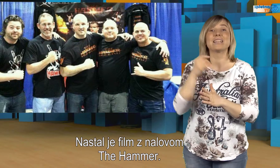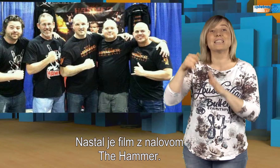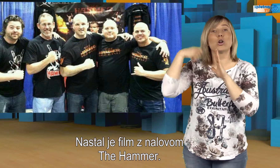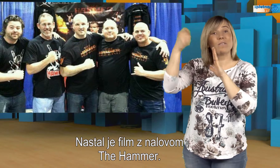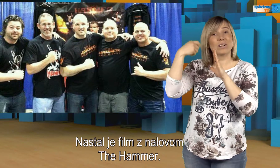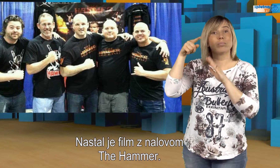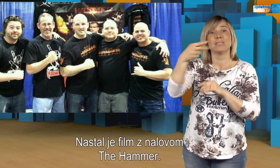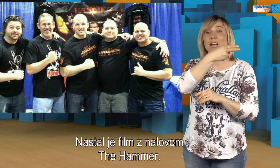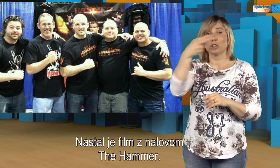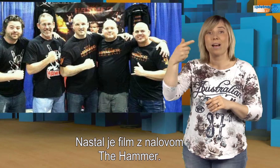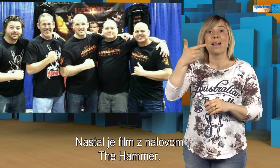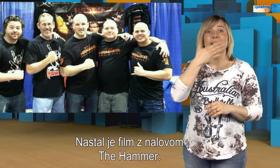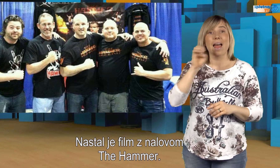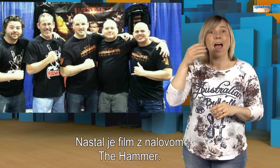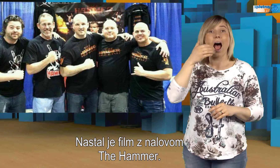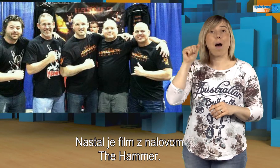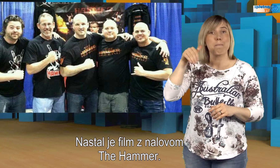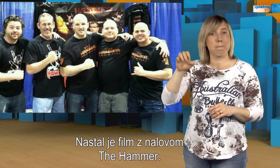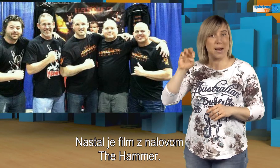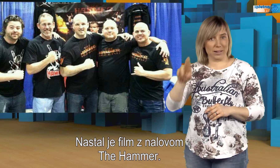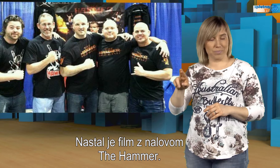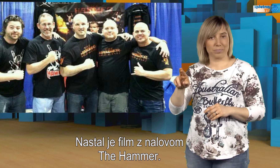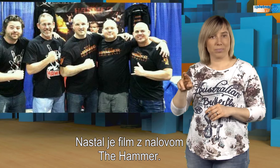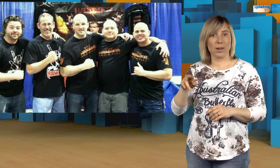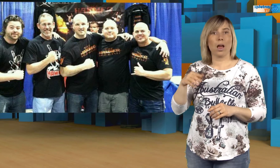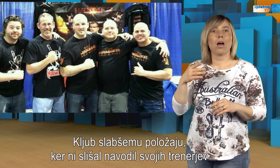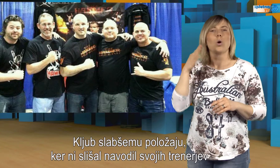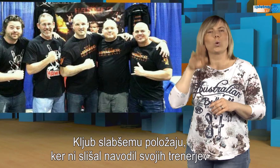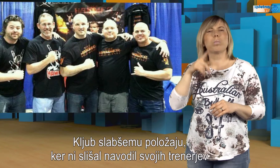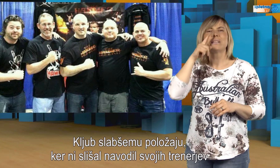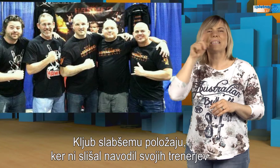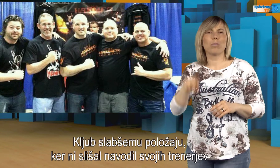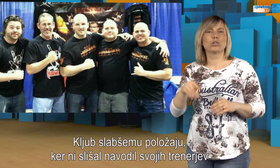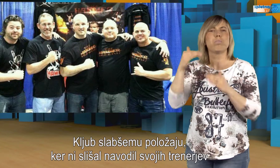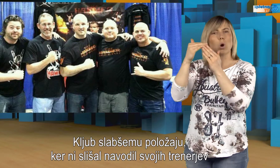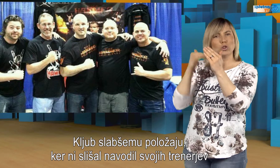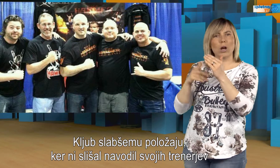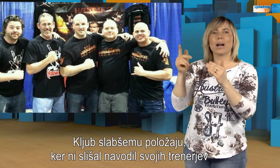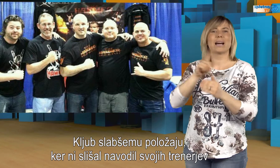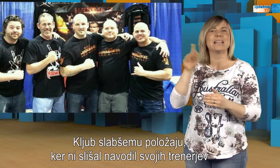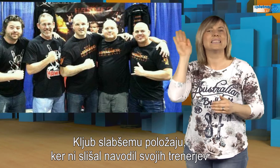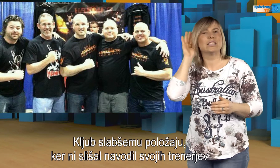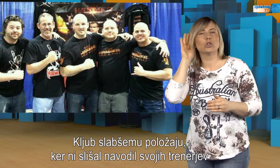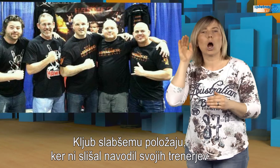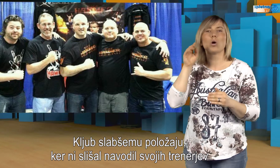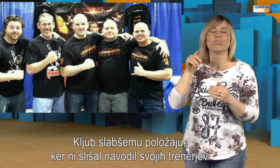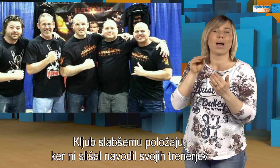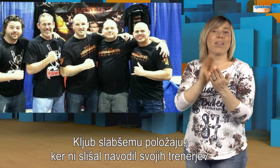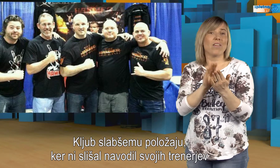Nastal je filam z naslovom The Hammer. Kljub slabšemu položaju, ker ni slišal na bodil svojih trenerjev med